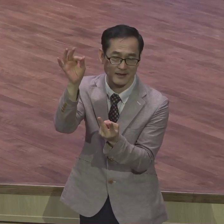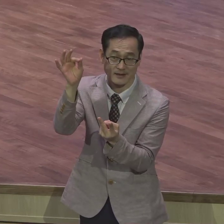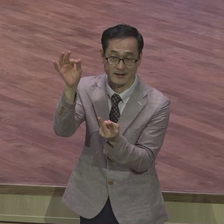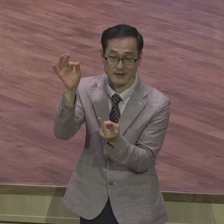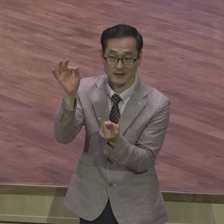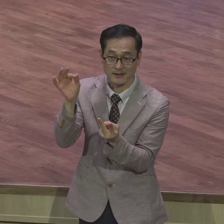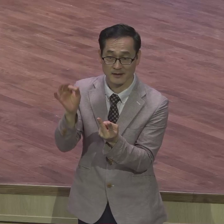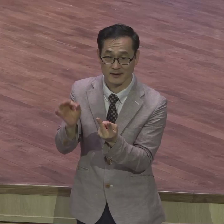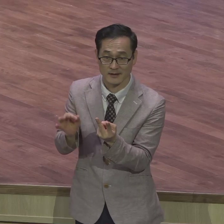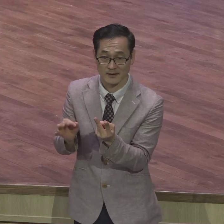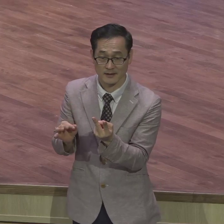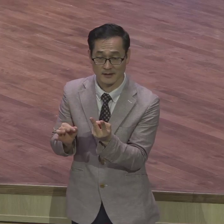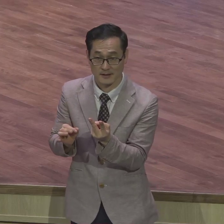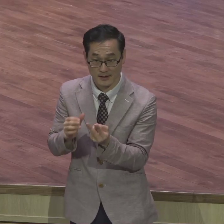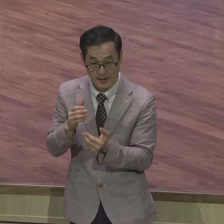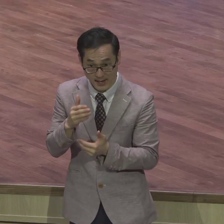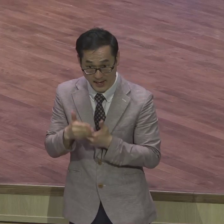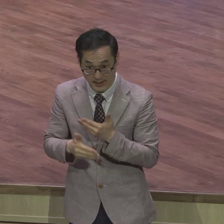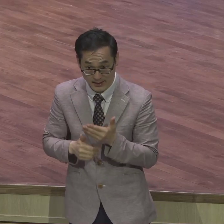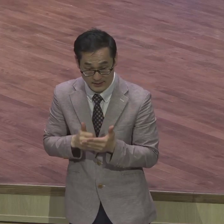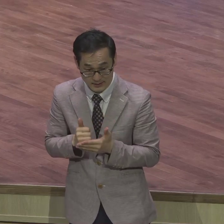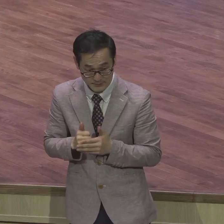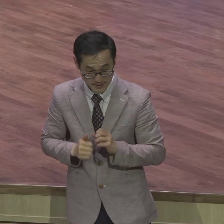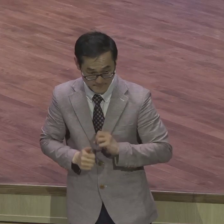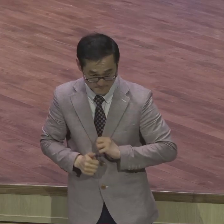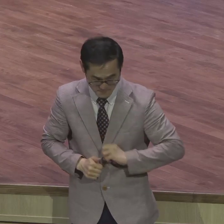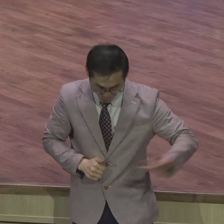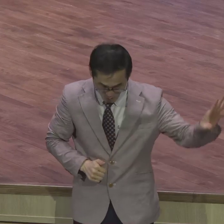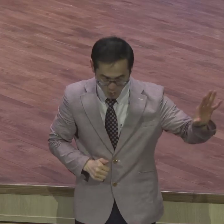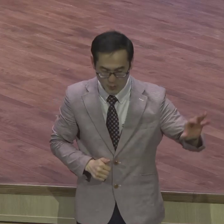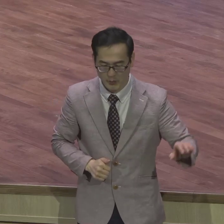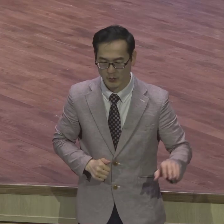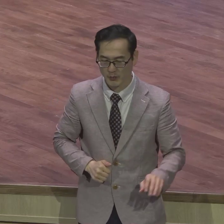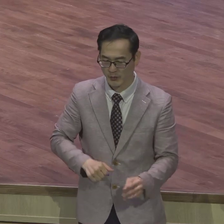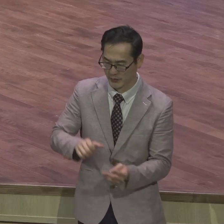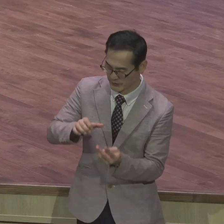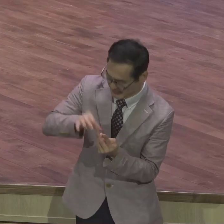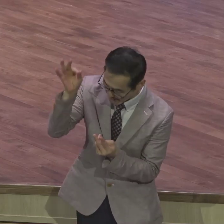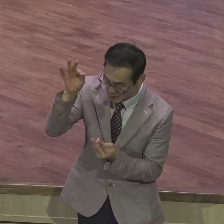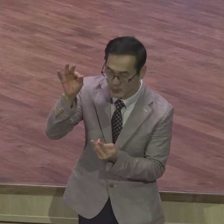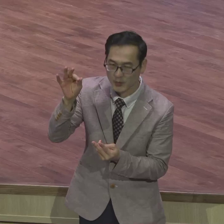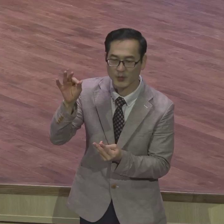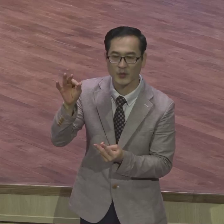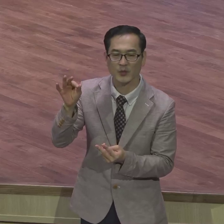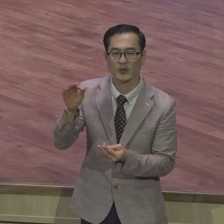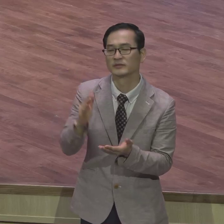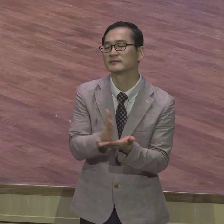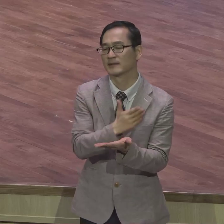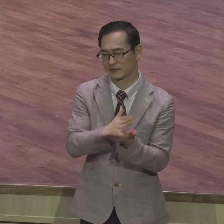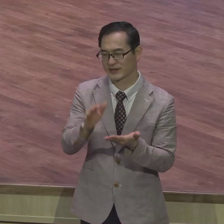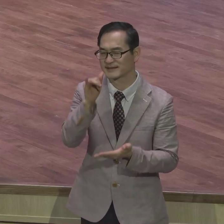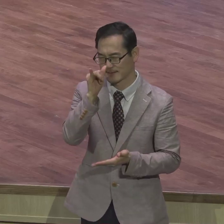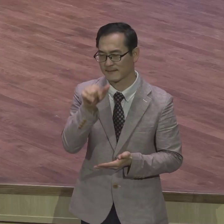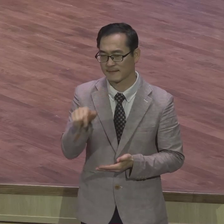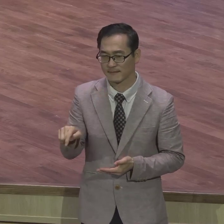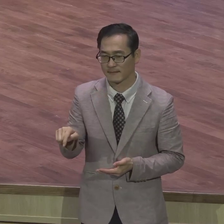버리시는가 신은자가 있는가 하면 택하는 자가 있다라는 것을 얘기해서 설명하고 있습니다